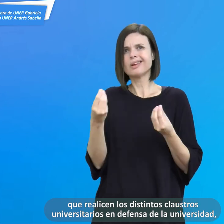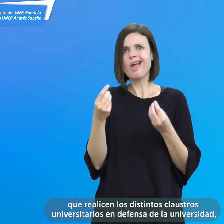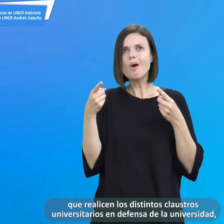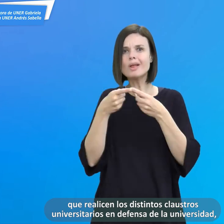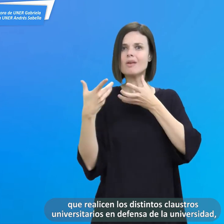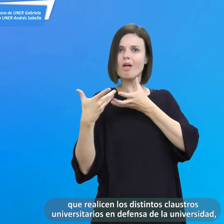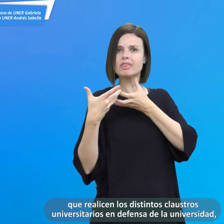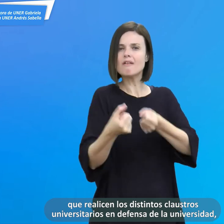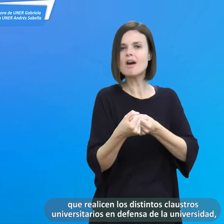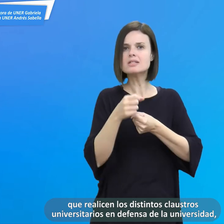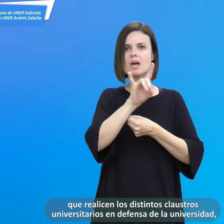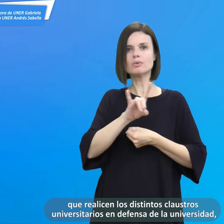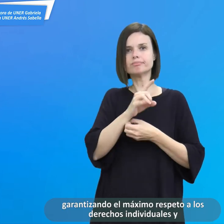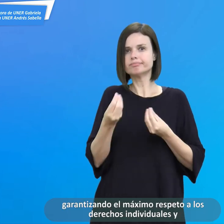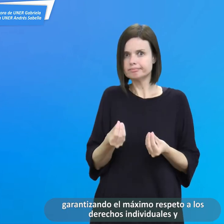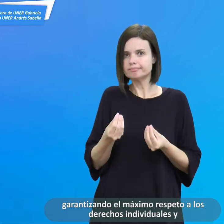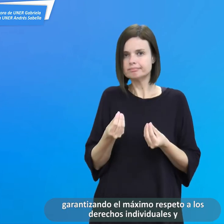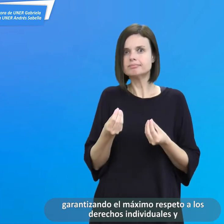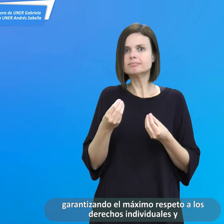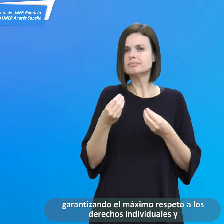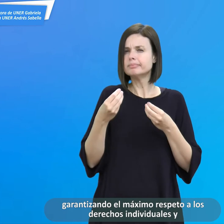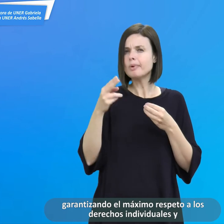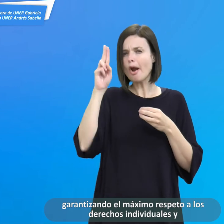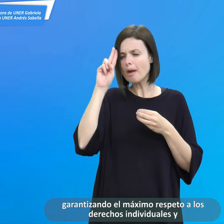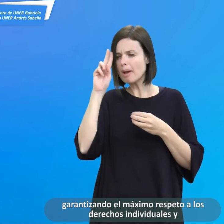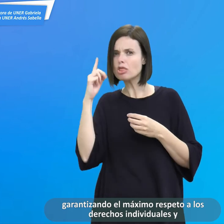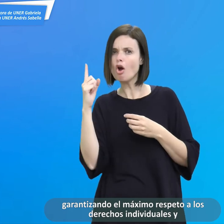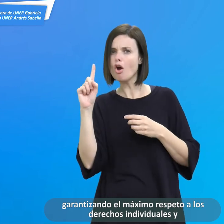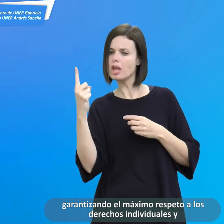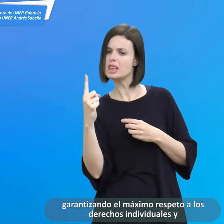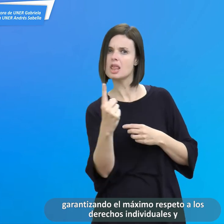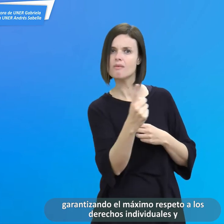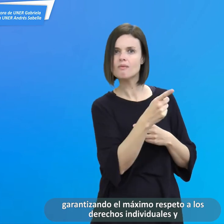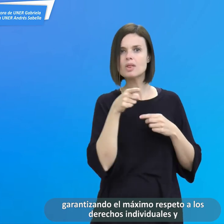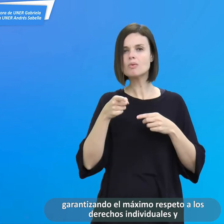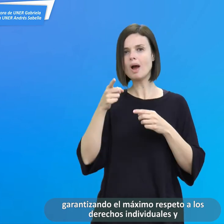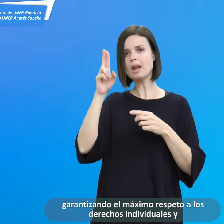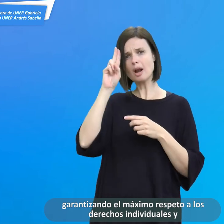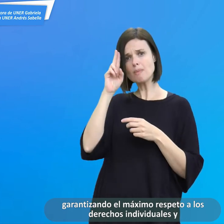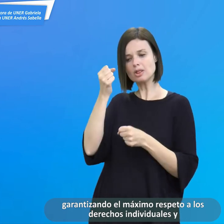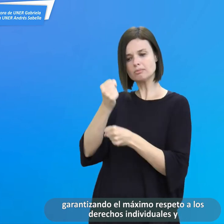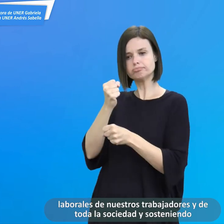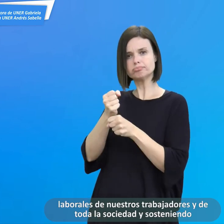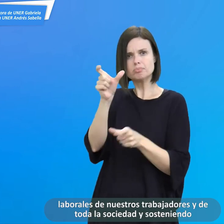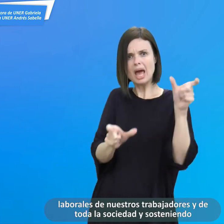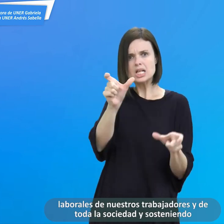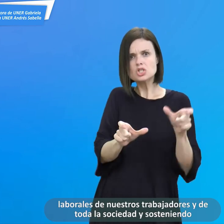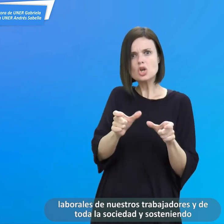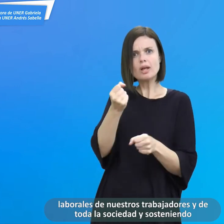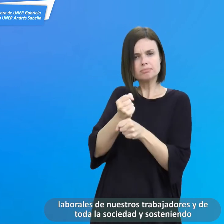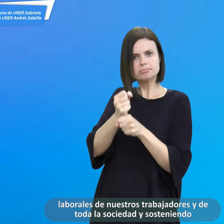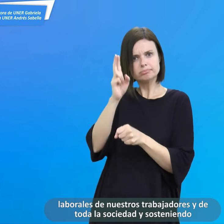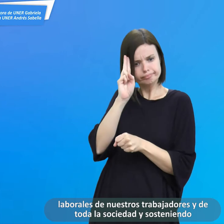en defensa de la universidad, garantizando el máximo respeto a los derechos individuales y laborales de